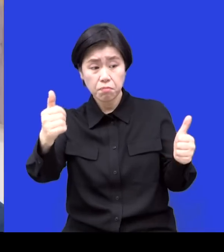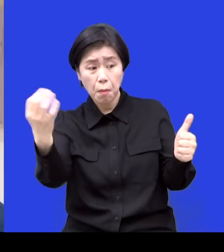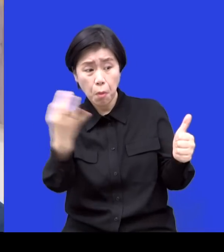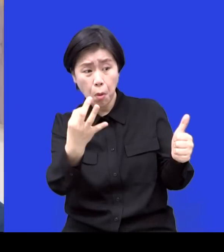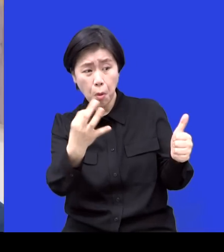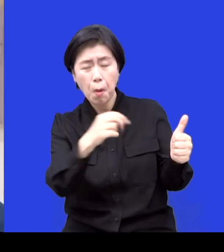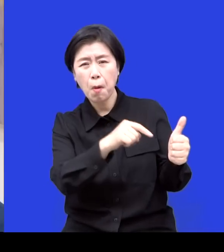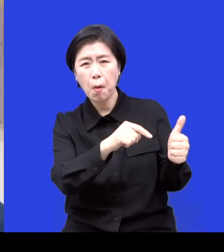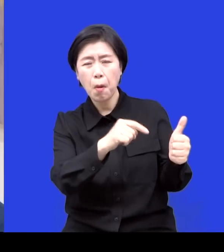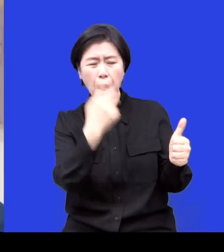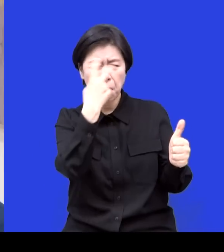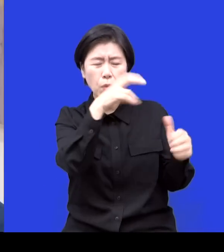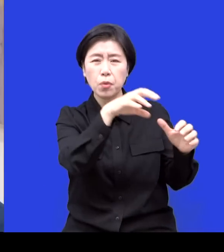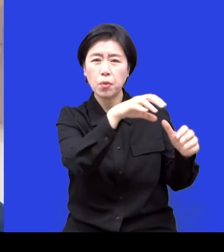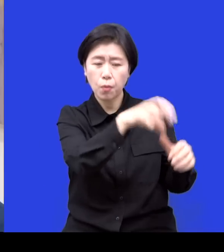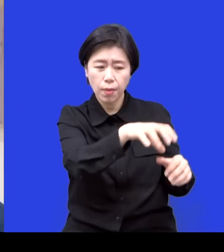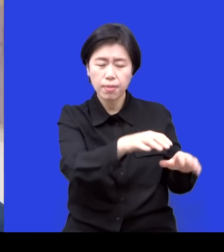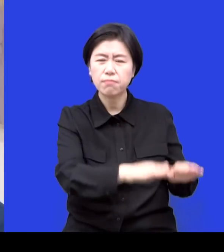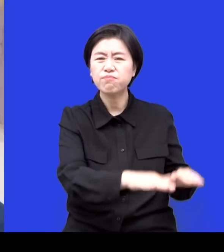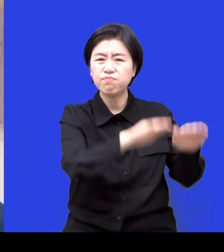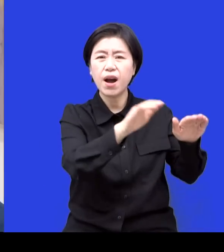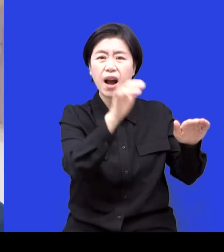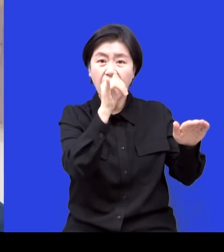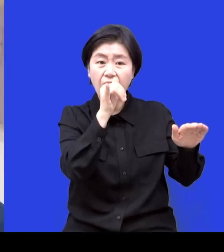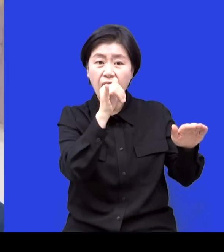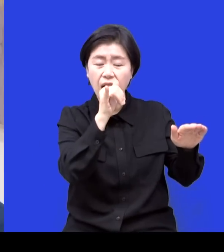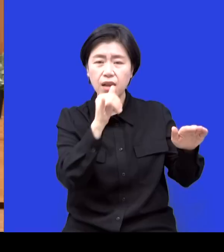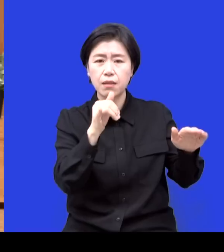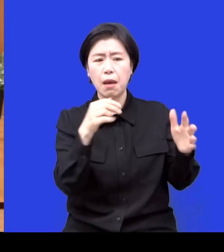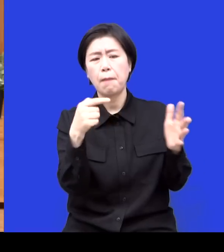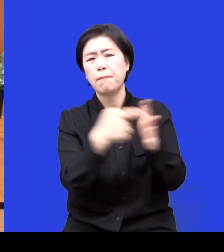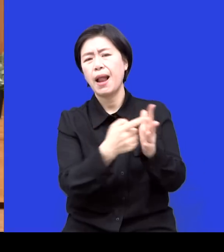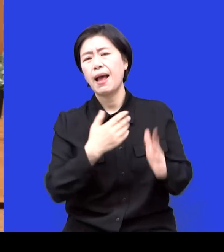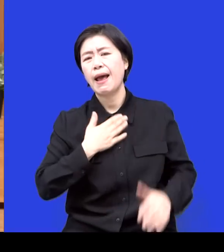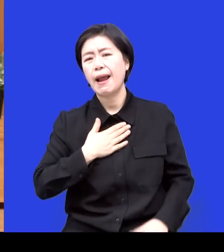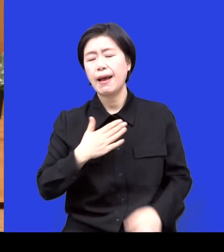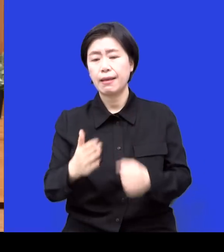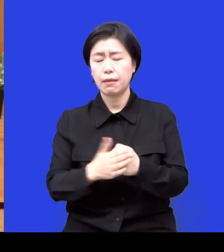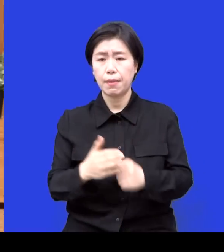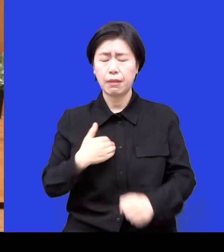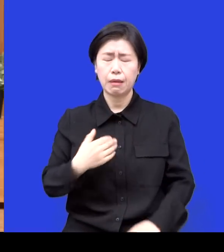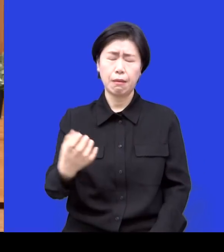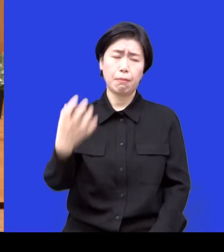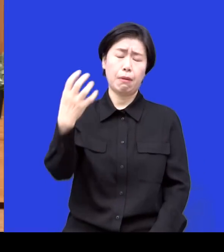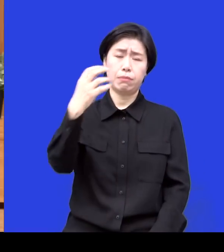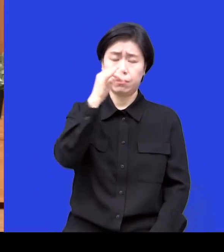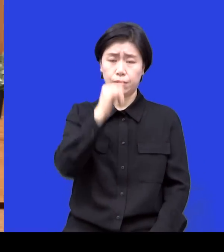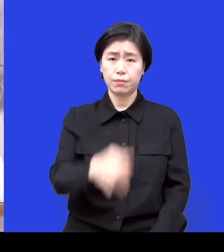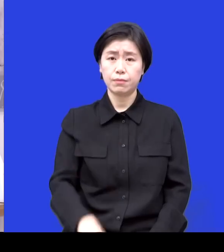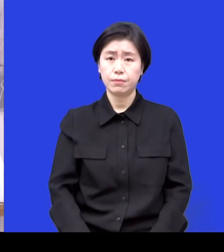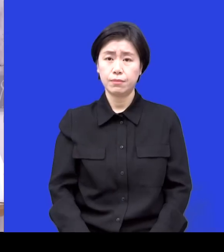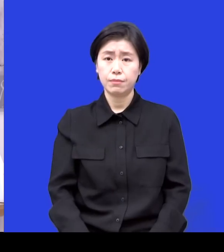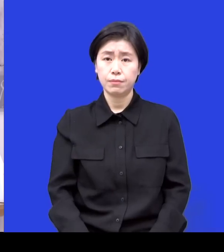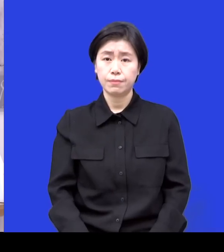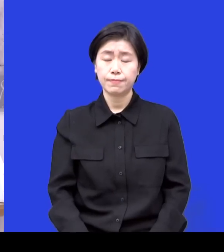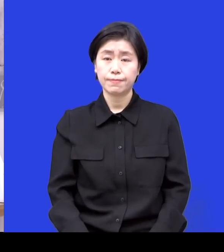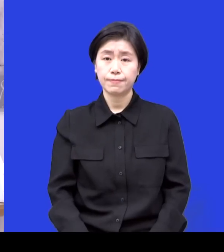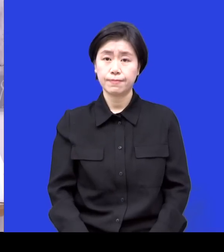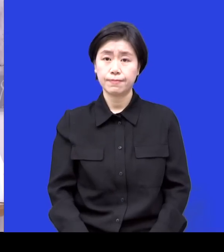화가 나셨는지 이제 저한테 뭐 막언을 하시더라고요. 예를 들면 어 뭐 네가 얘